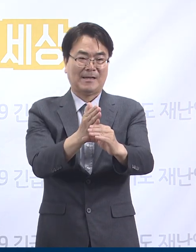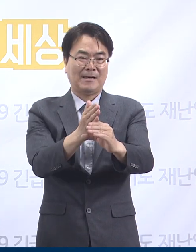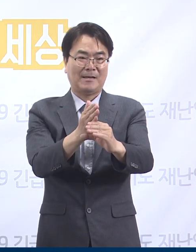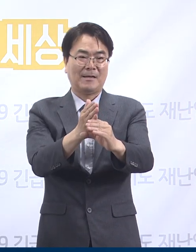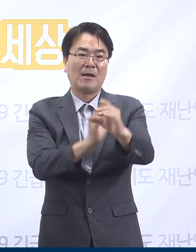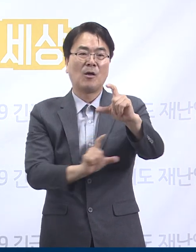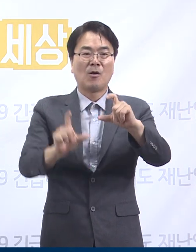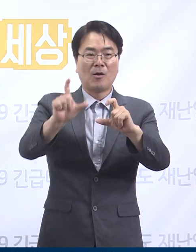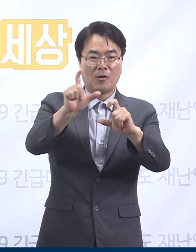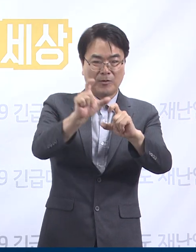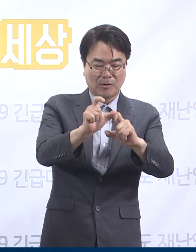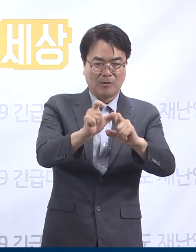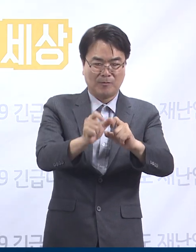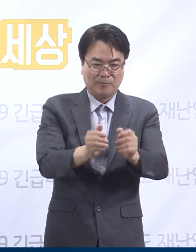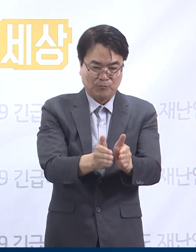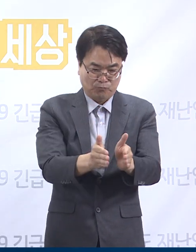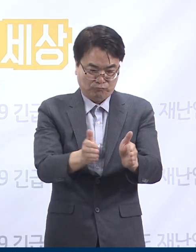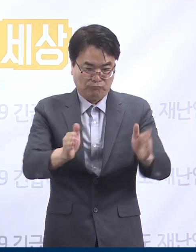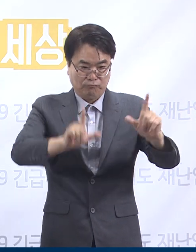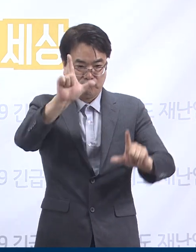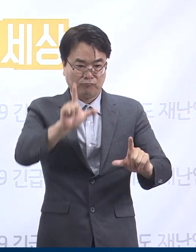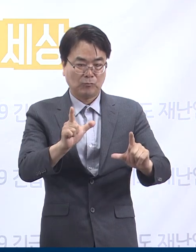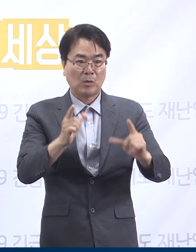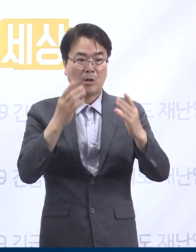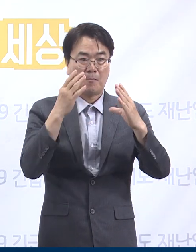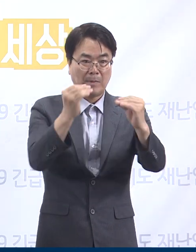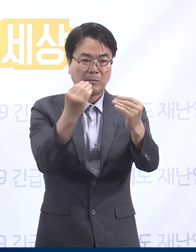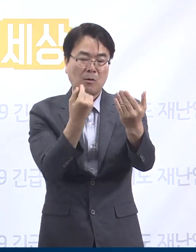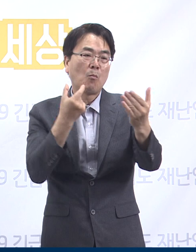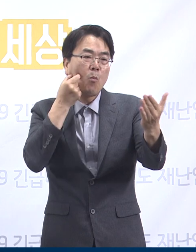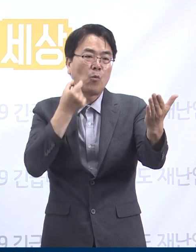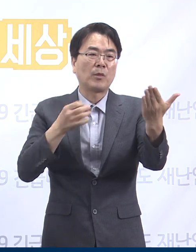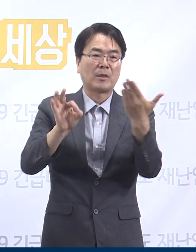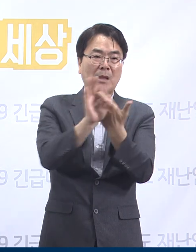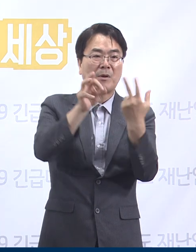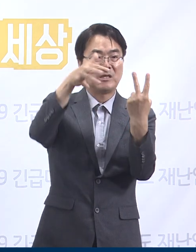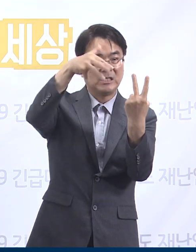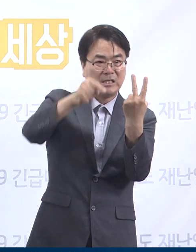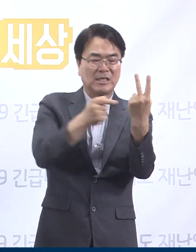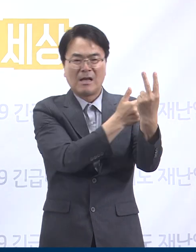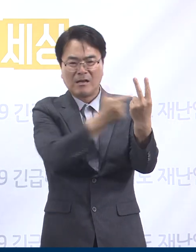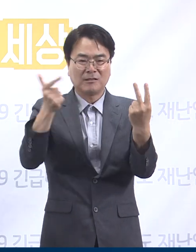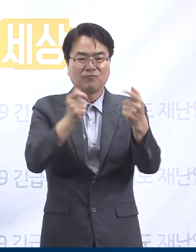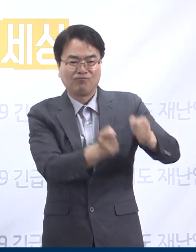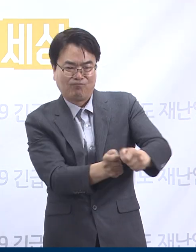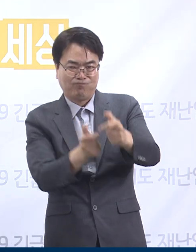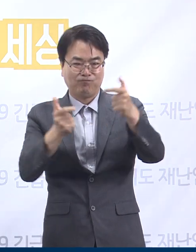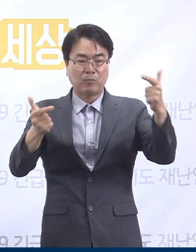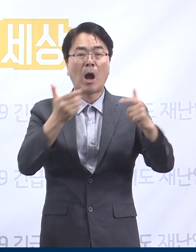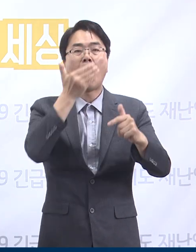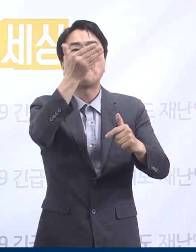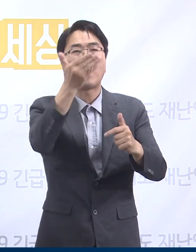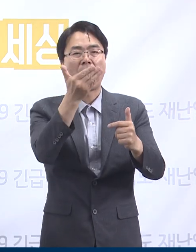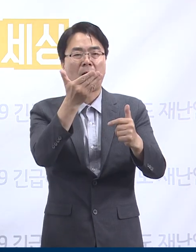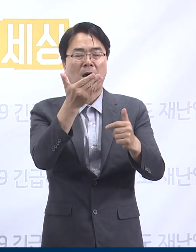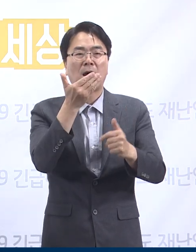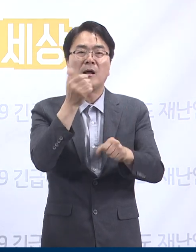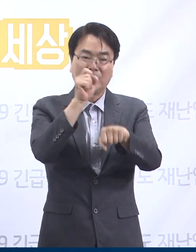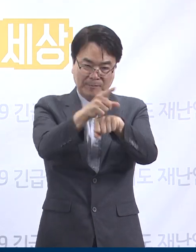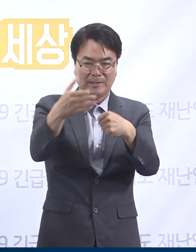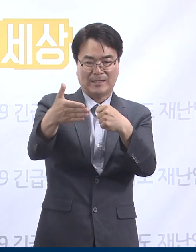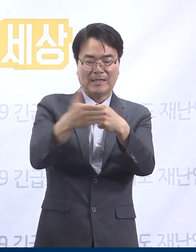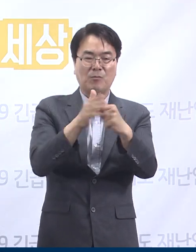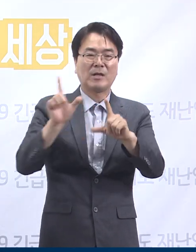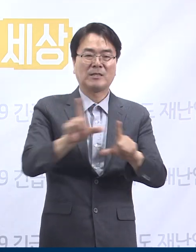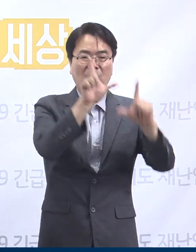추가 확산세를 늦추지 못하면 2차 대유행이 일어날 수 있습니다. 연쇄 감염을 차단하기 위해서는 우리 모두가 생활